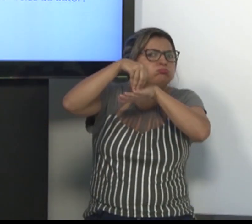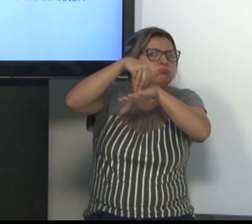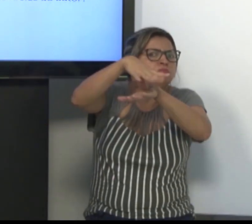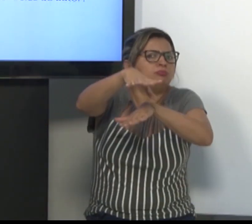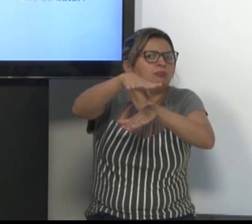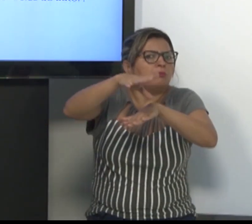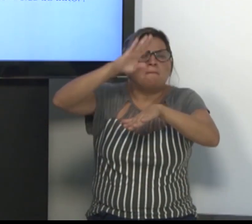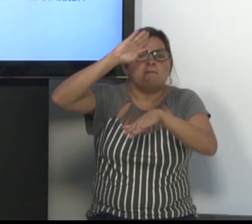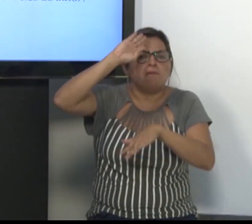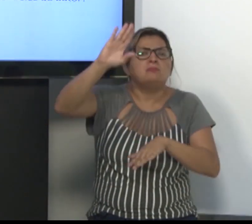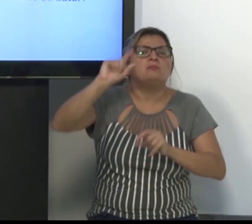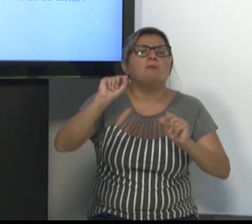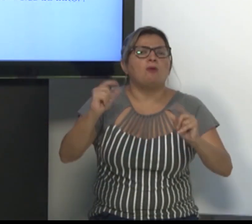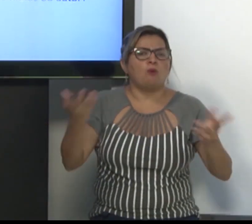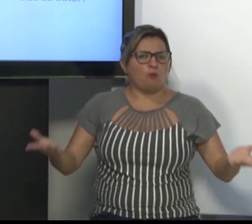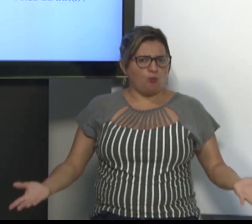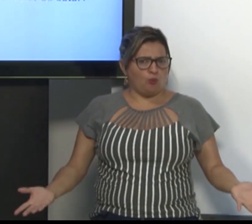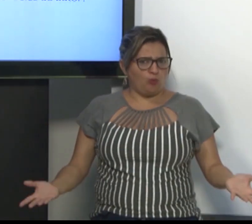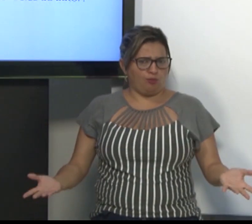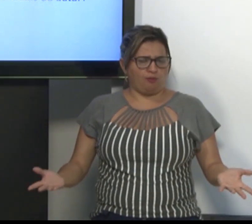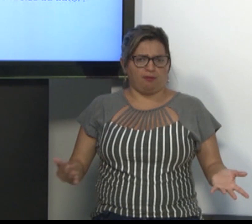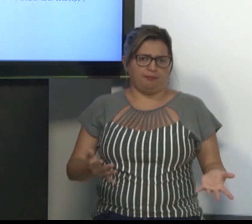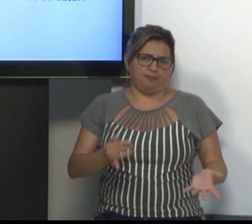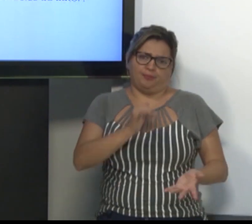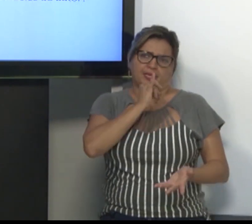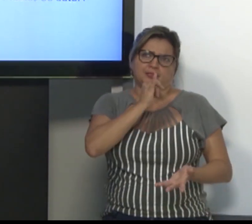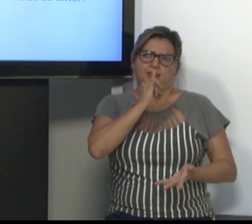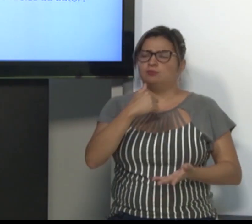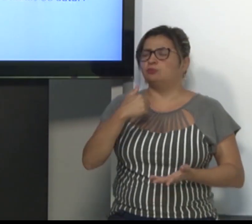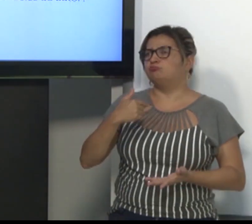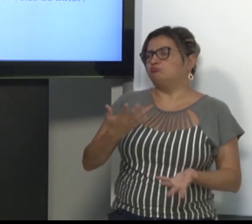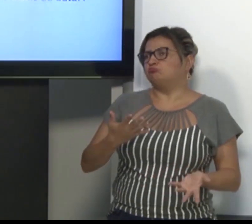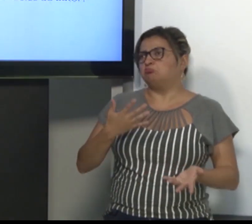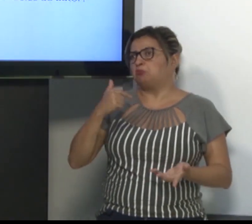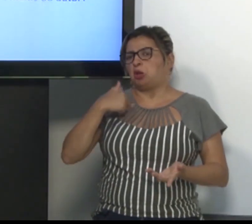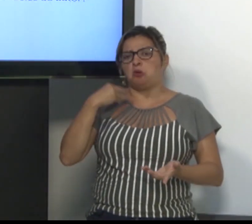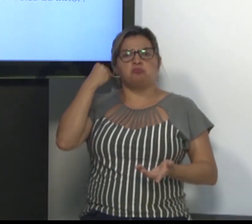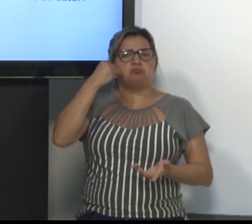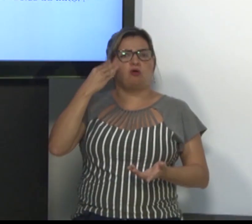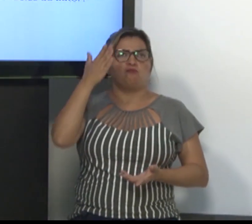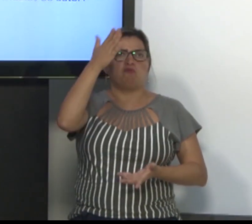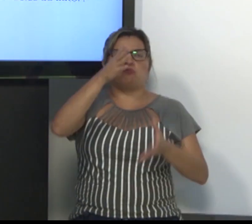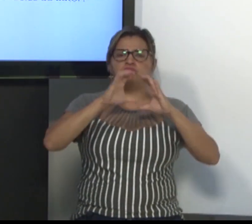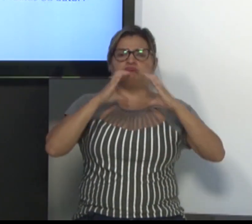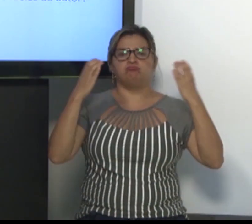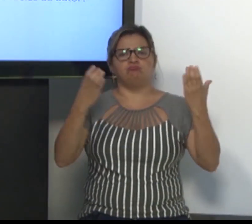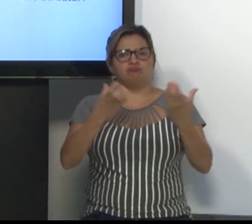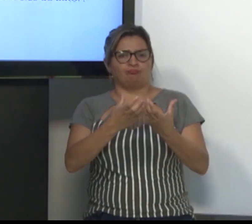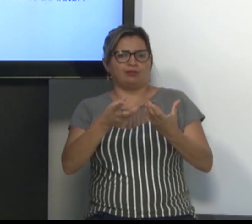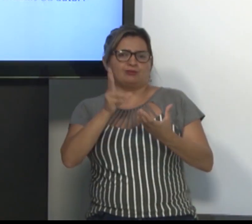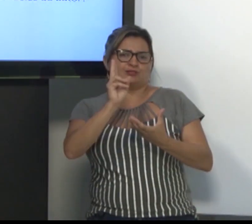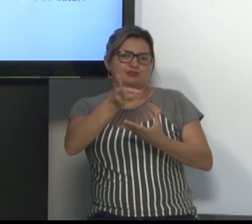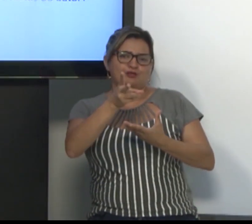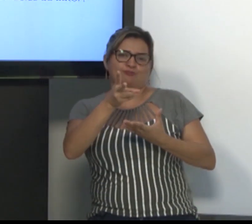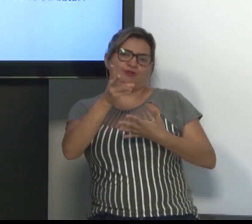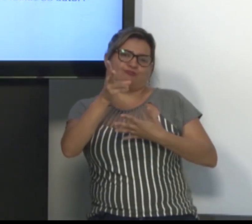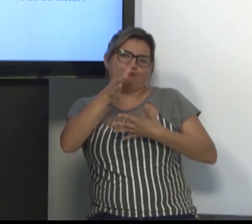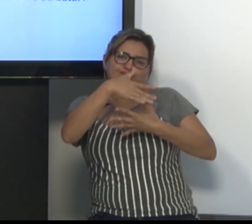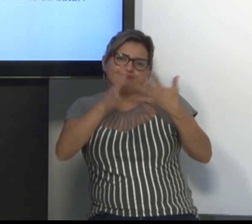objetivo principal. Uma experiência de um congresso. Participar de um congresso em língua de